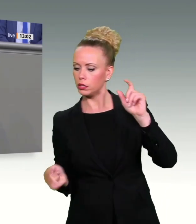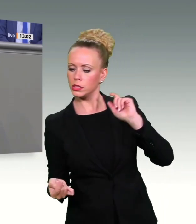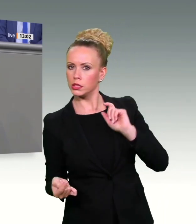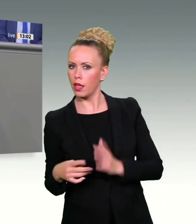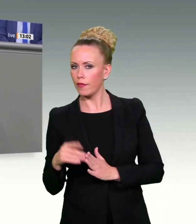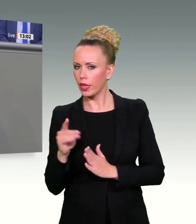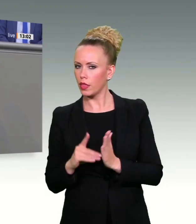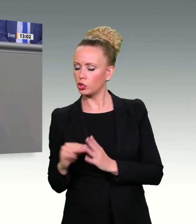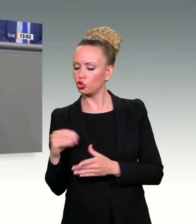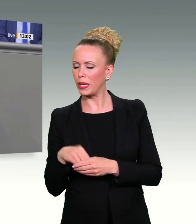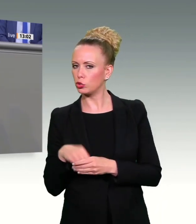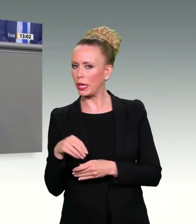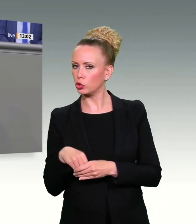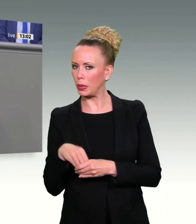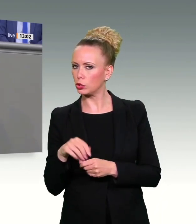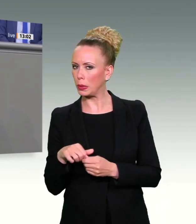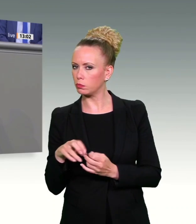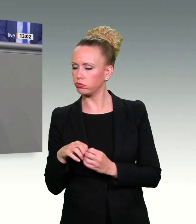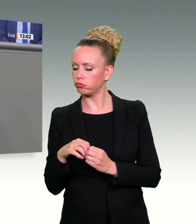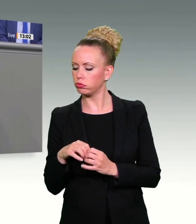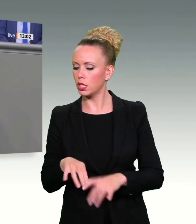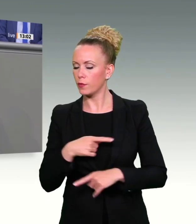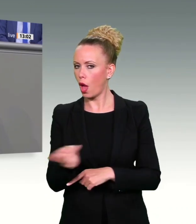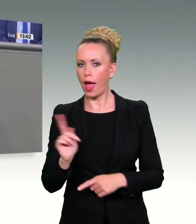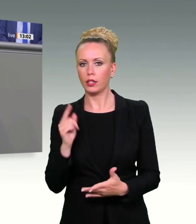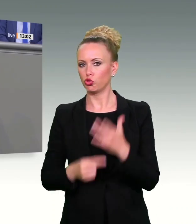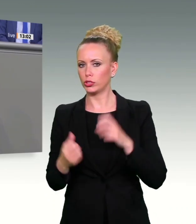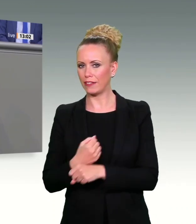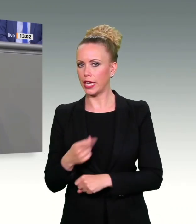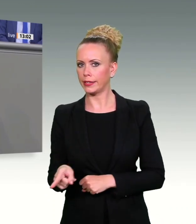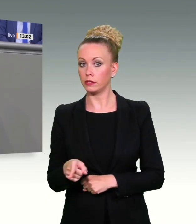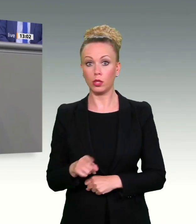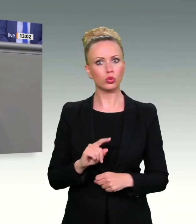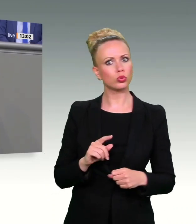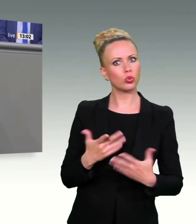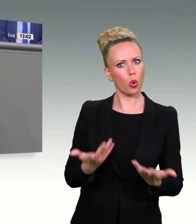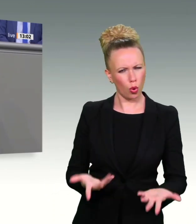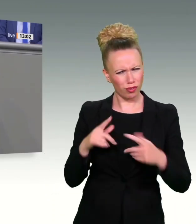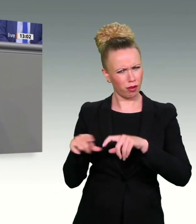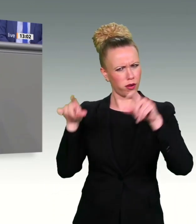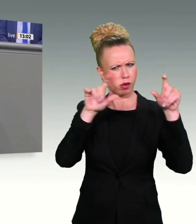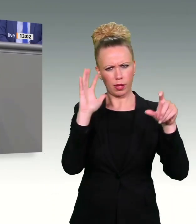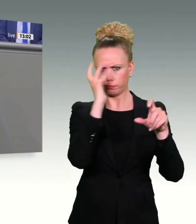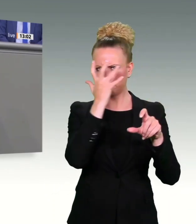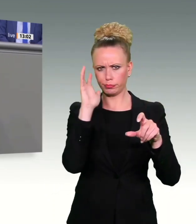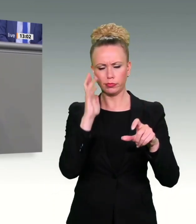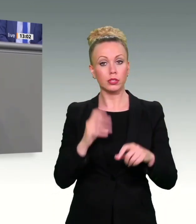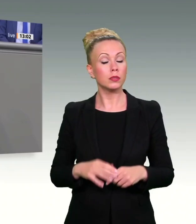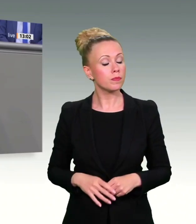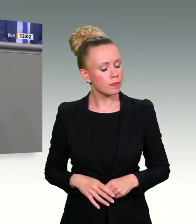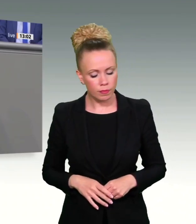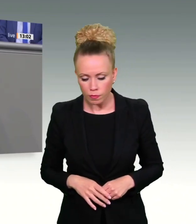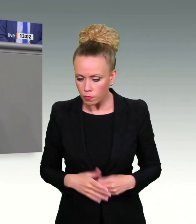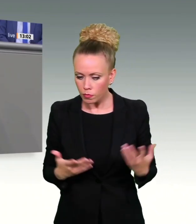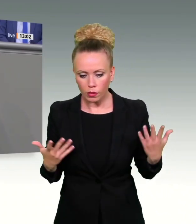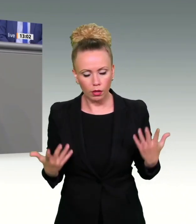für andere Straftaten. Man will sie auch für Straftaten, Sie sich schon für eingeführt haben. Und deswegen ist das auch eine Masche, die